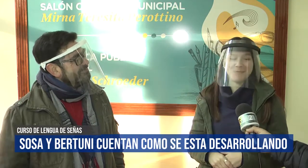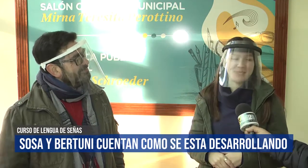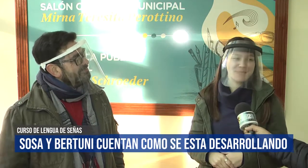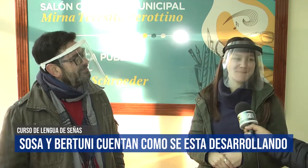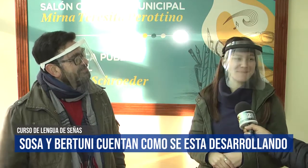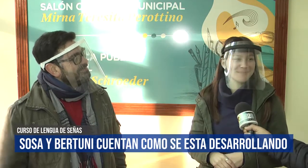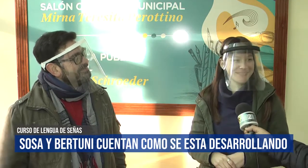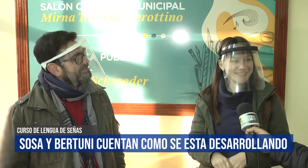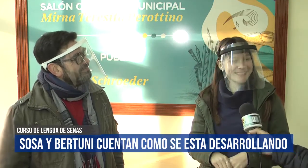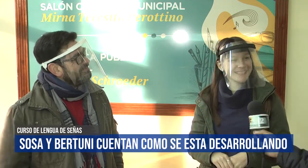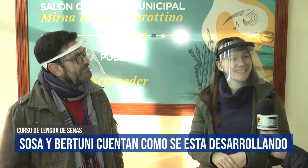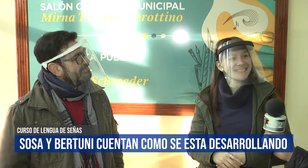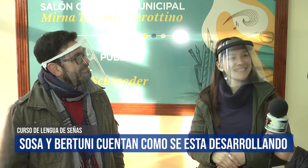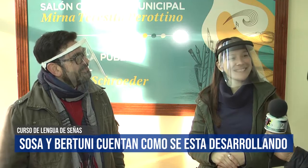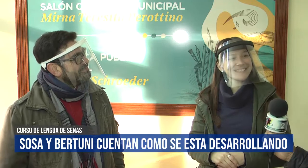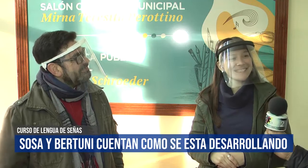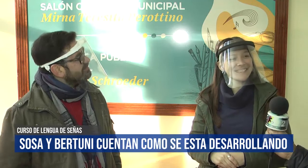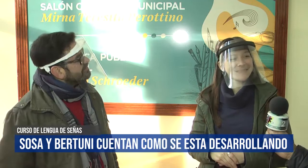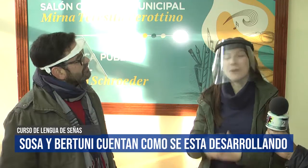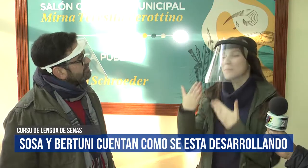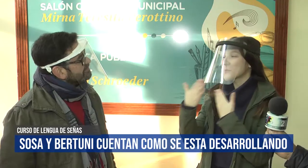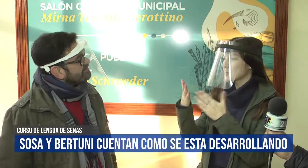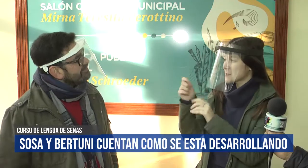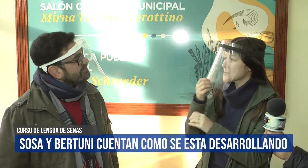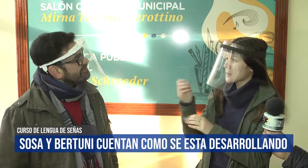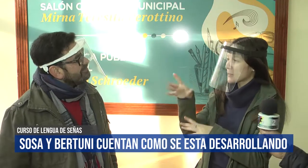Totalmente. Bueno, un saludo grande a Edgar y que siga disfrutando de esto.